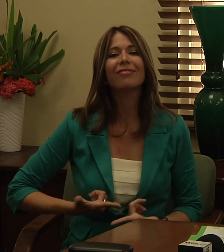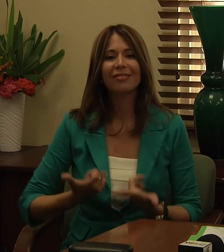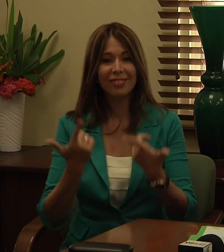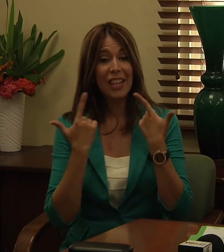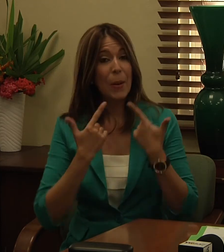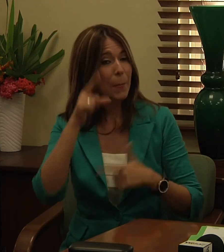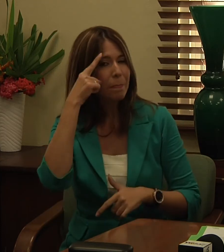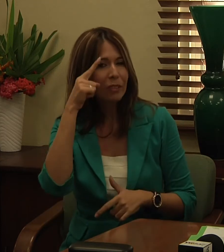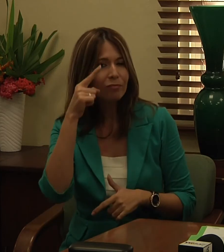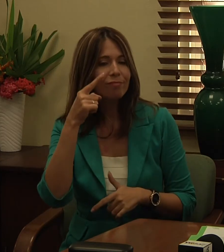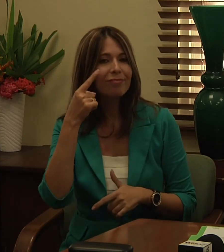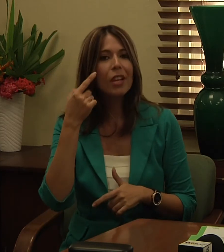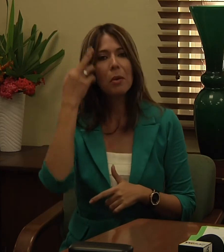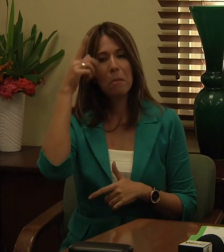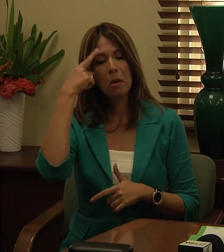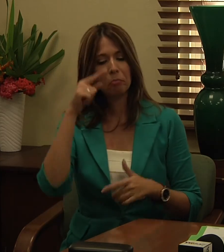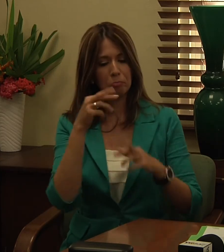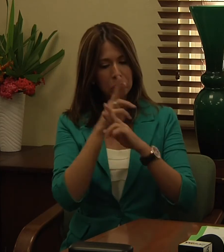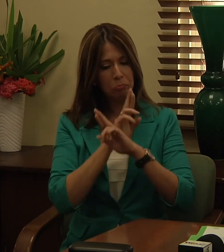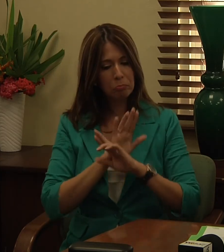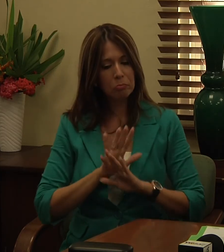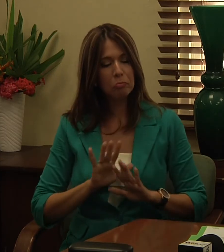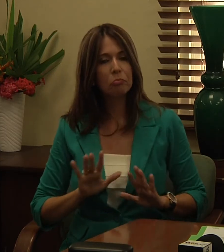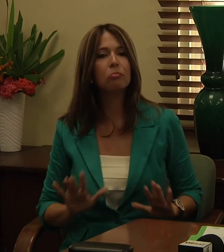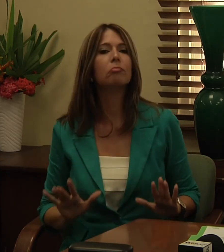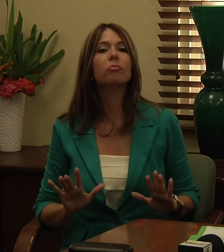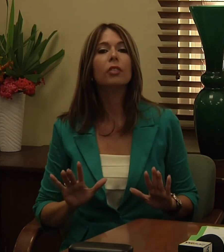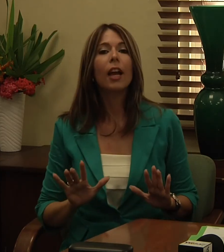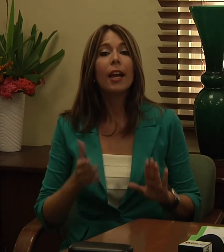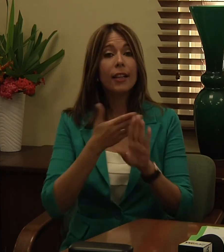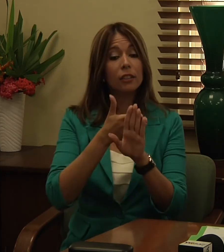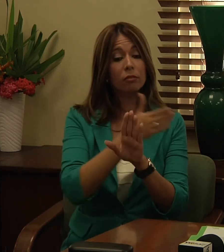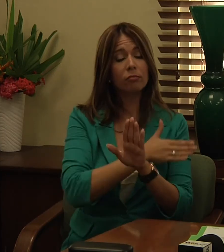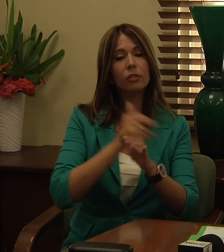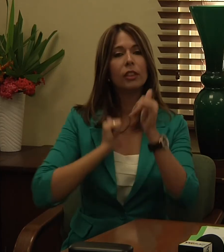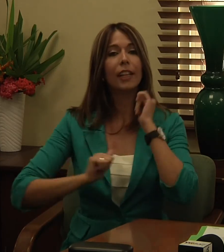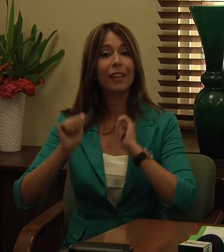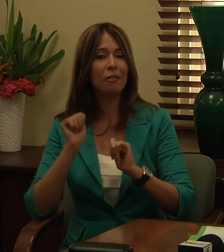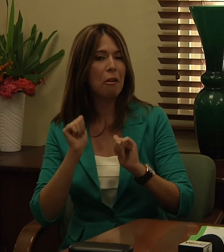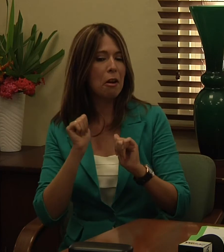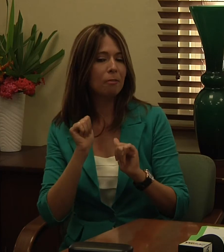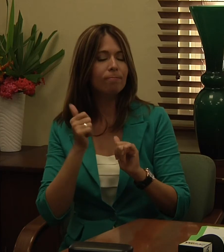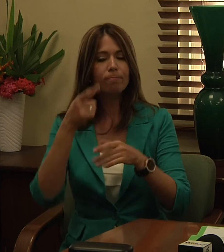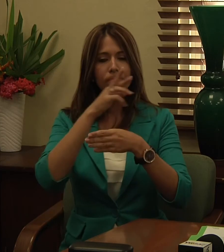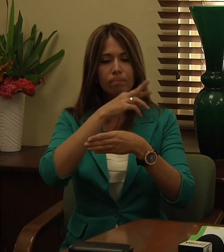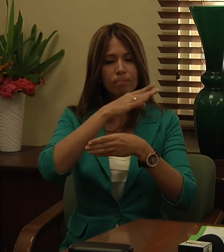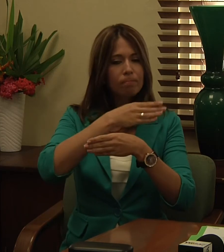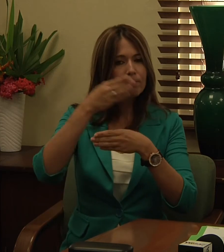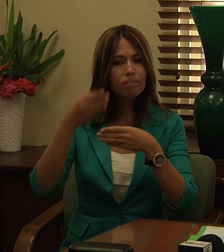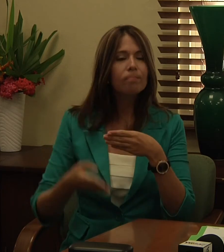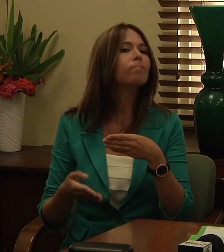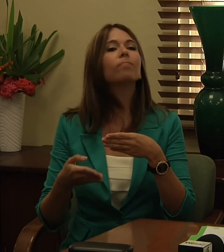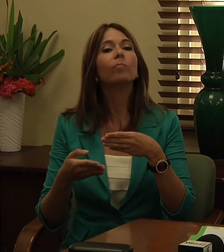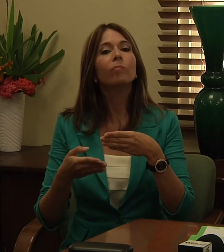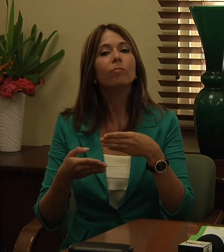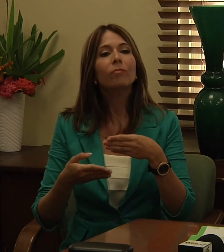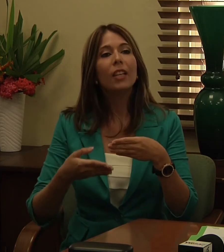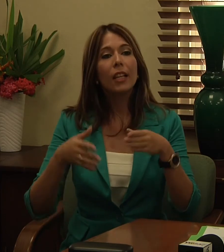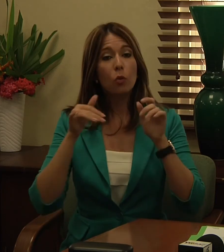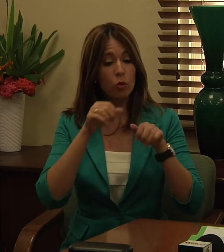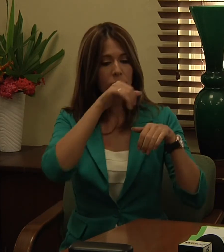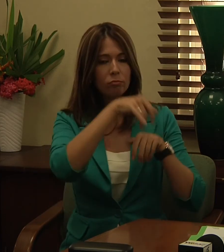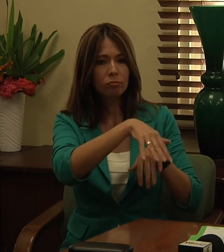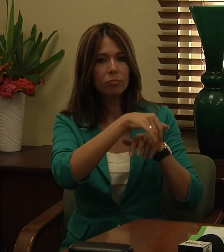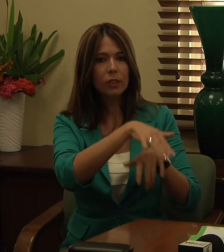relajarnos antes de la actividad cumbre que va a ser pues una marcha que hemos titulado marcha hacia la vida